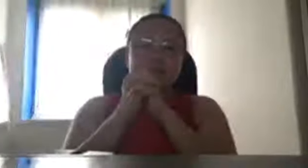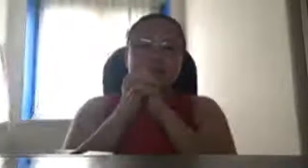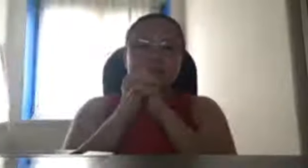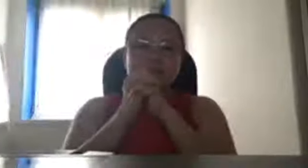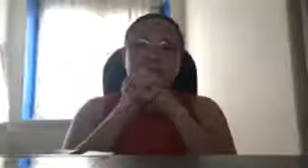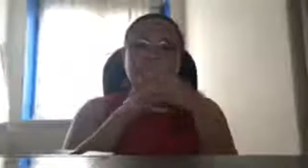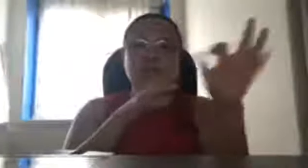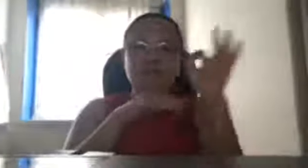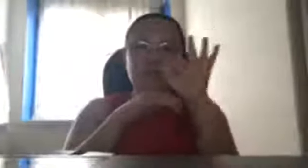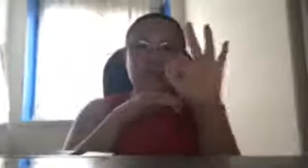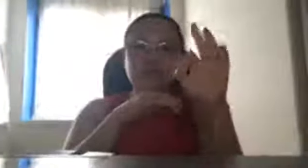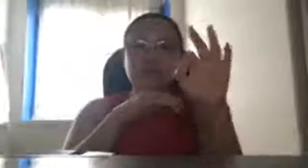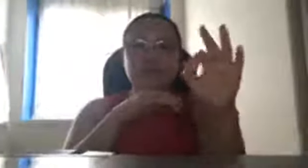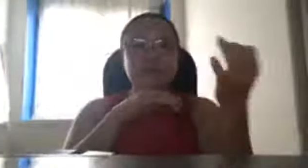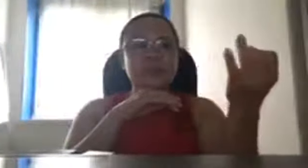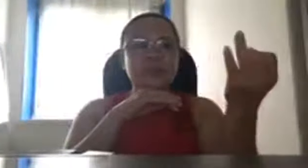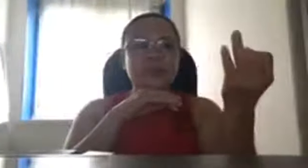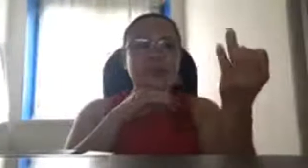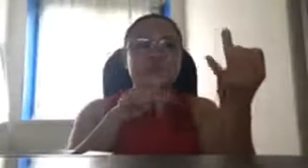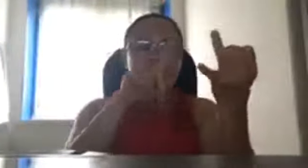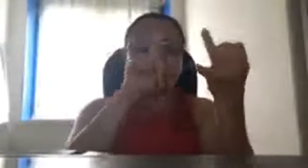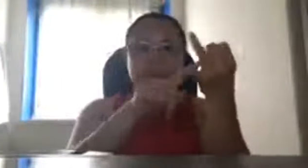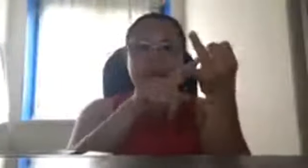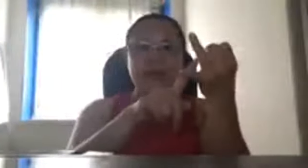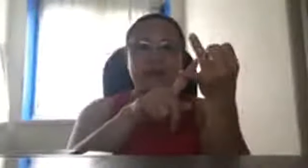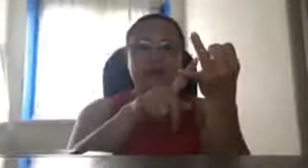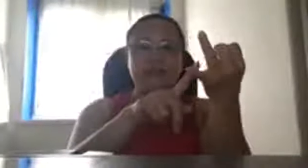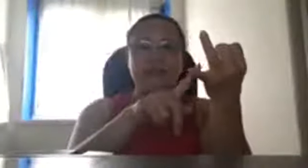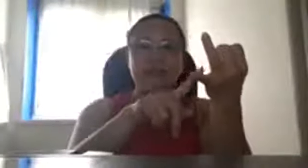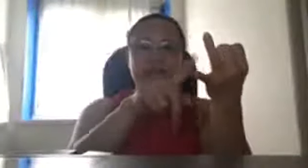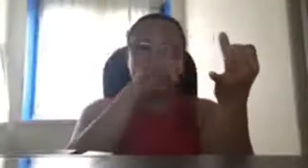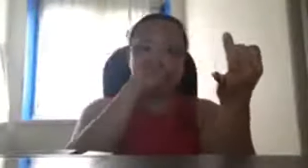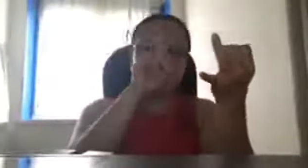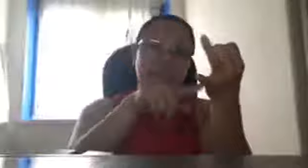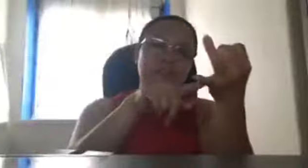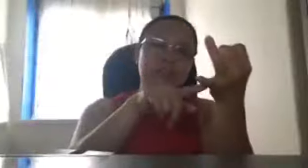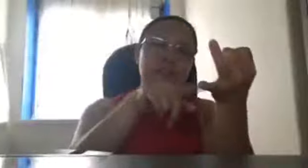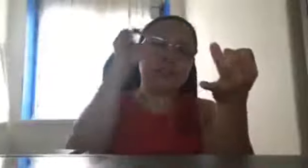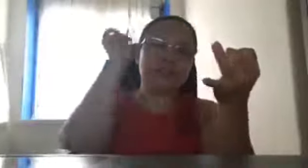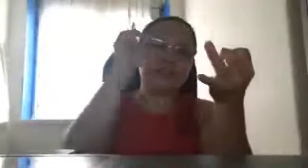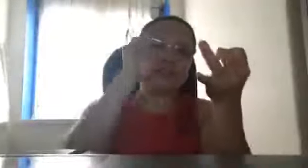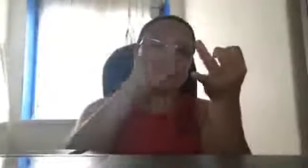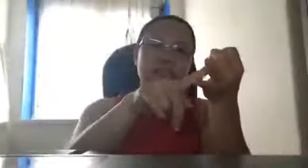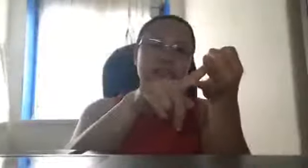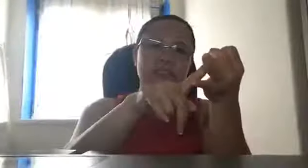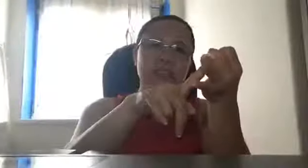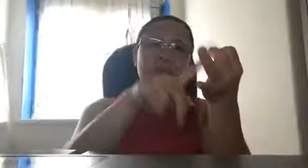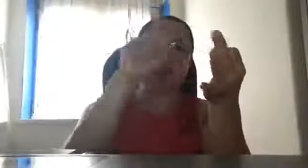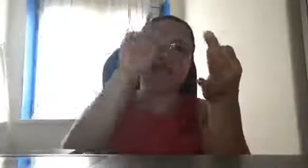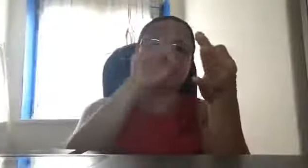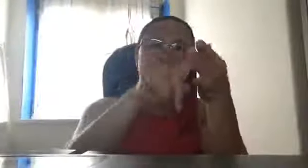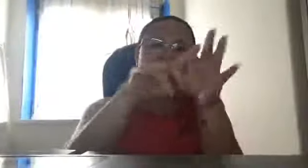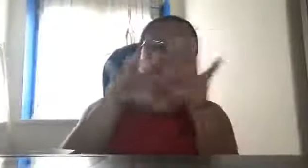yung yung tatlong yun na radar radar underwater radar in space radar